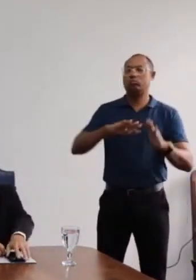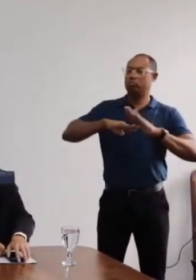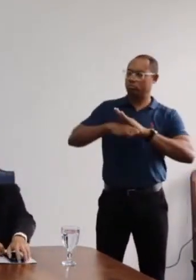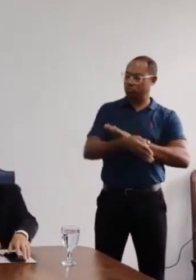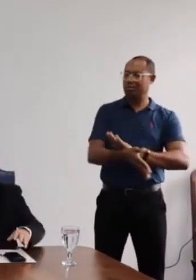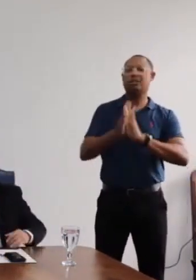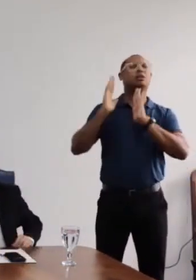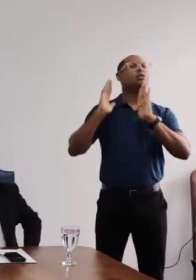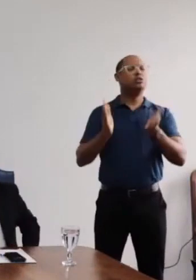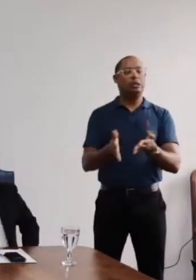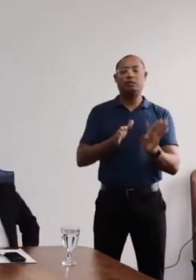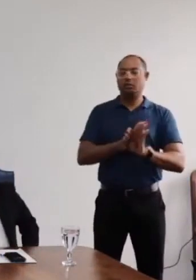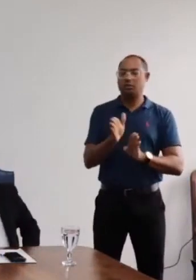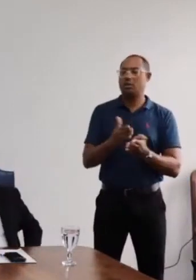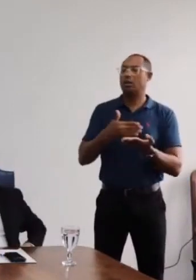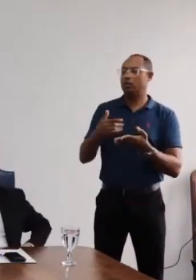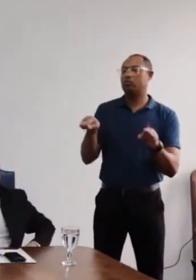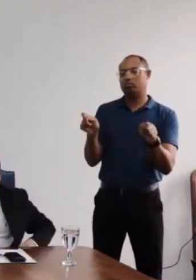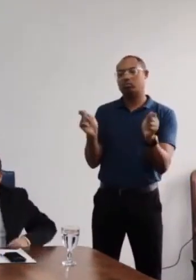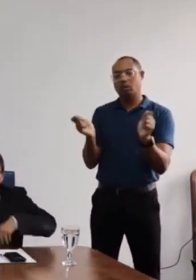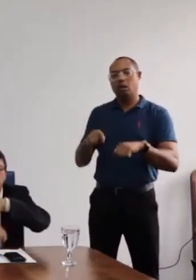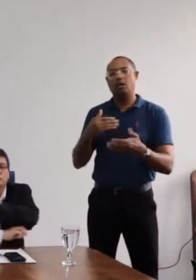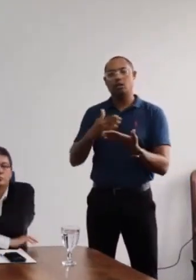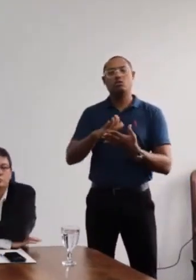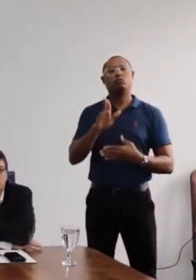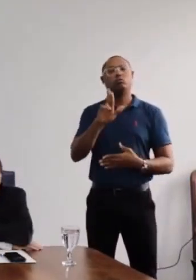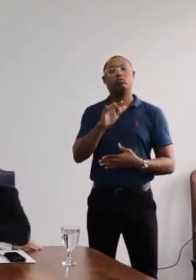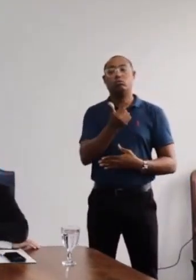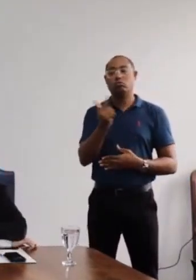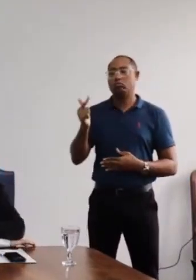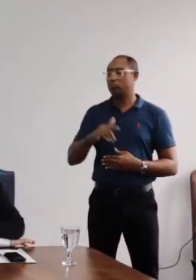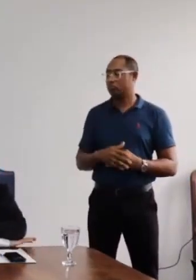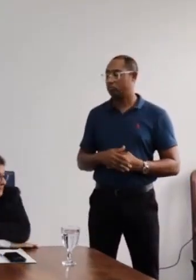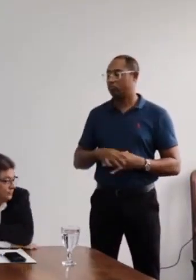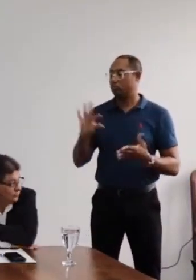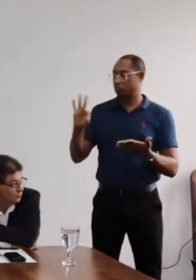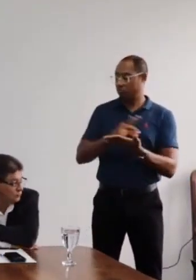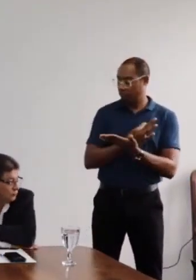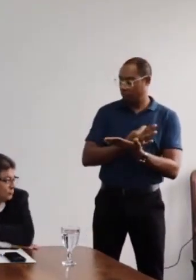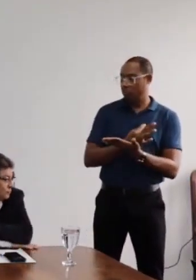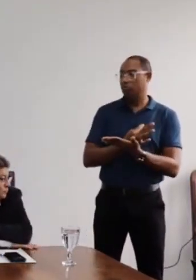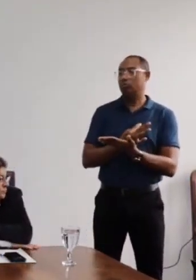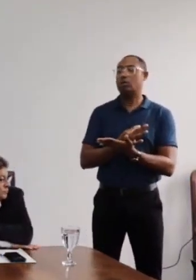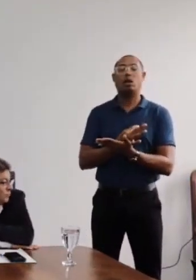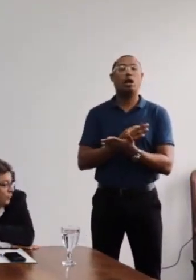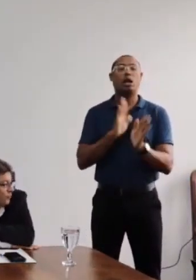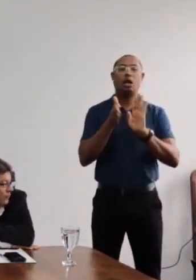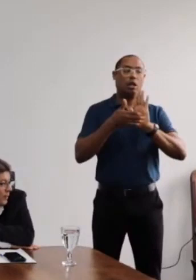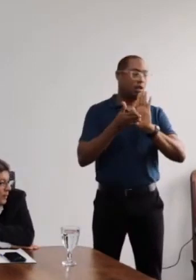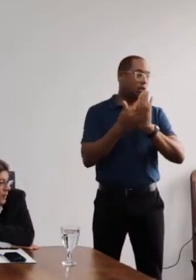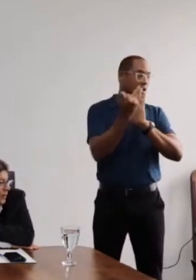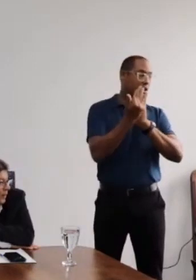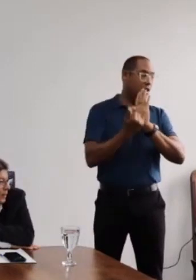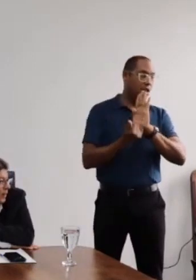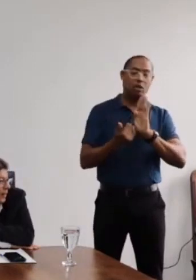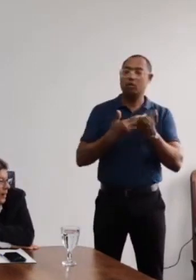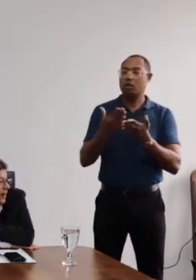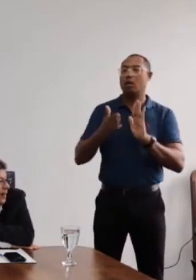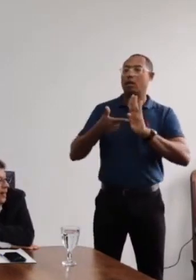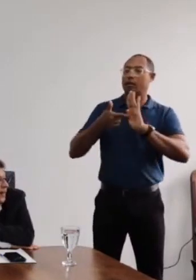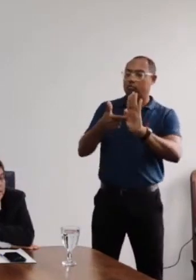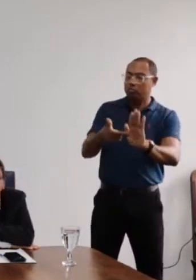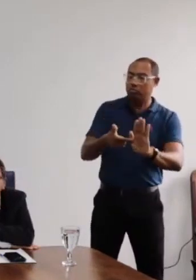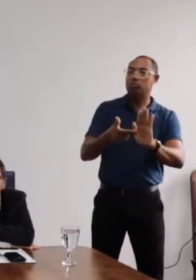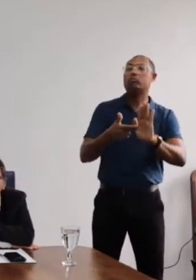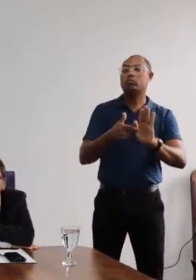conselho e, portanto, considerando que não tivemos inscrições em relação à apresentação